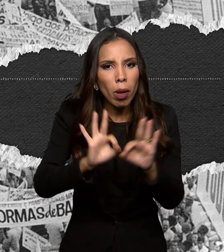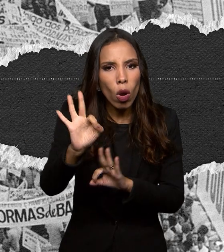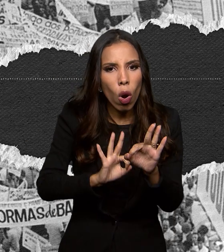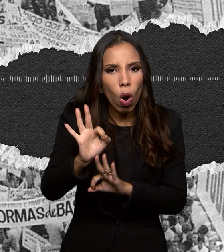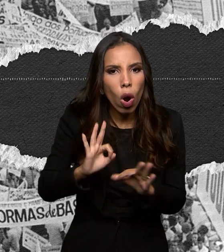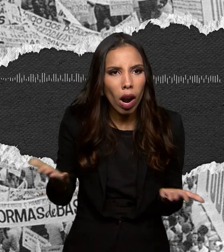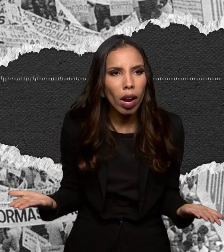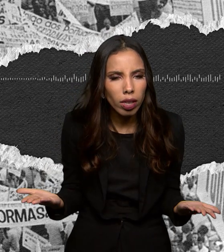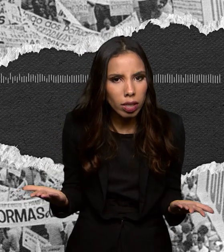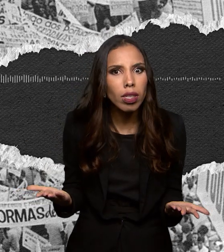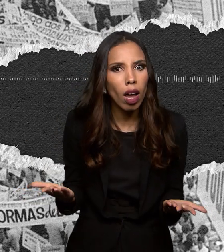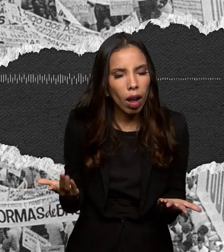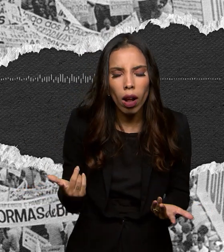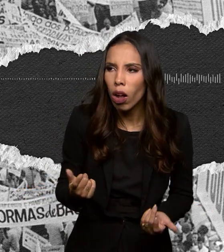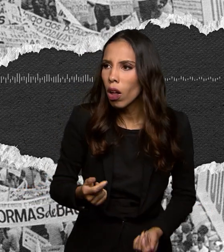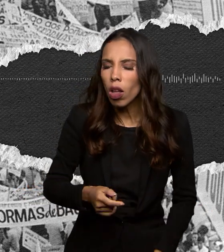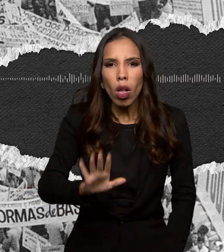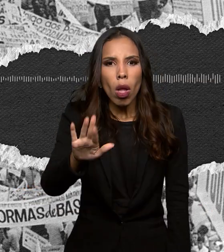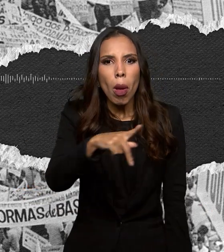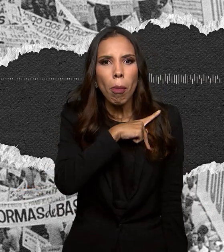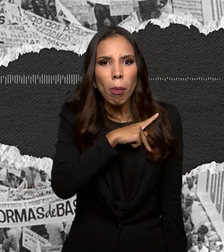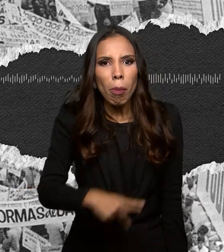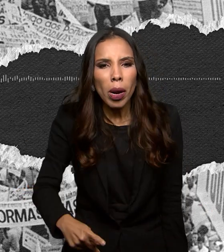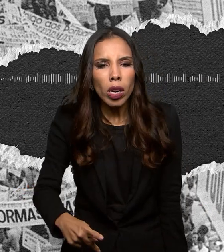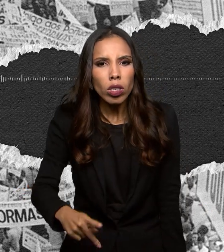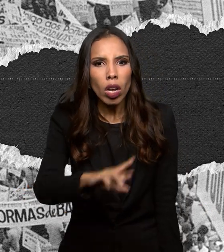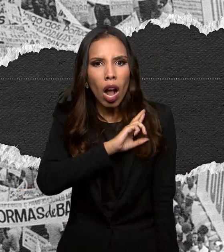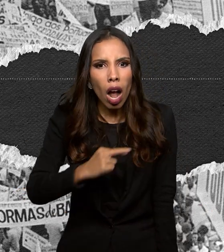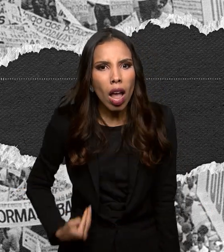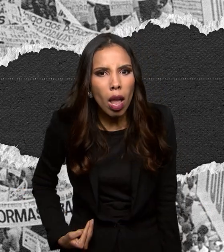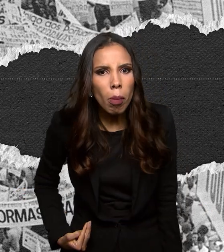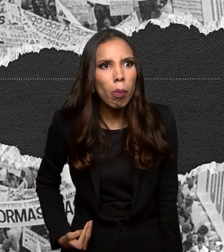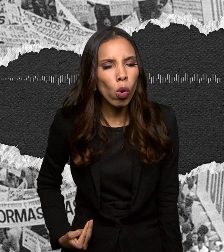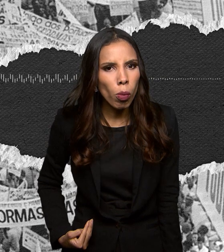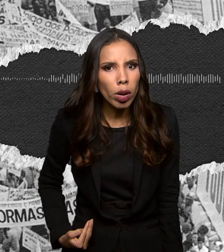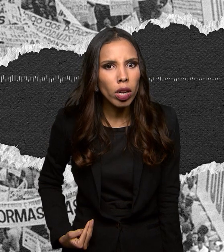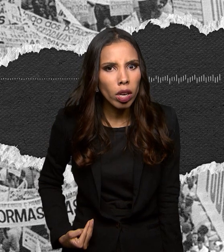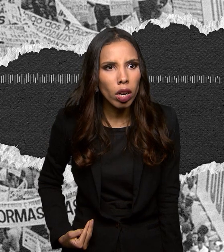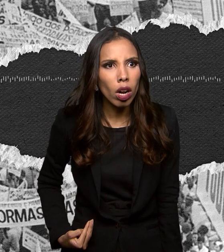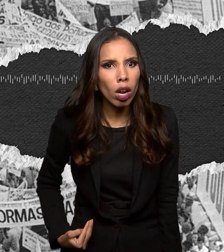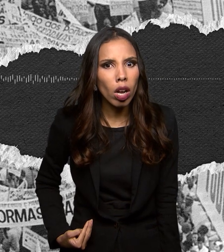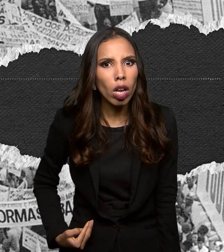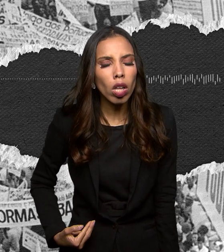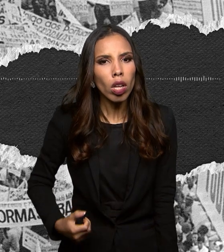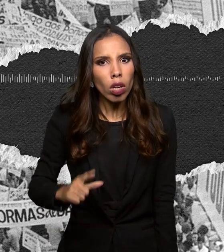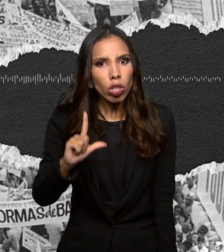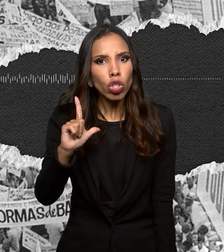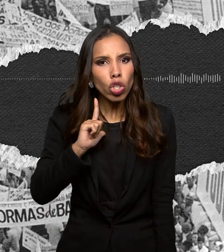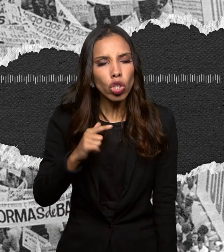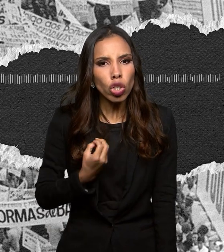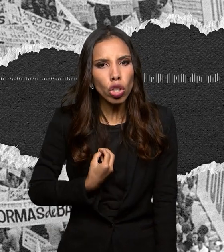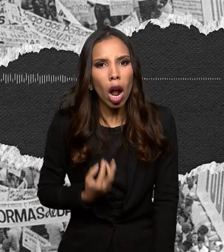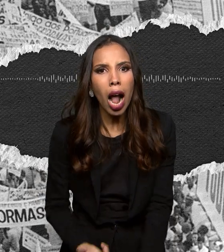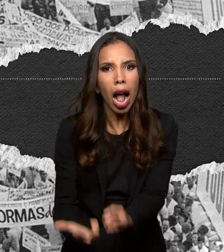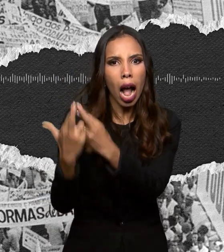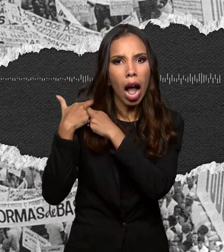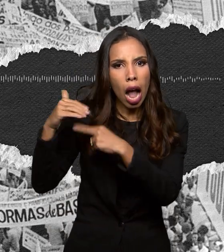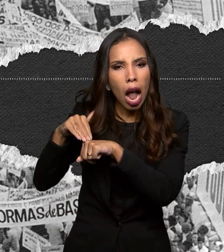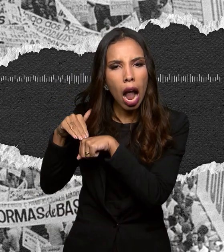O senhor presidente da República incumbiu-me de comunicar a vossa excelência